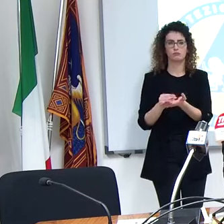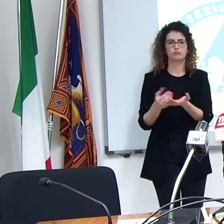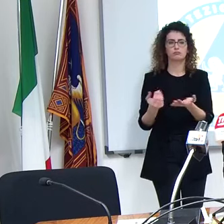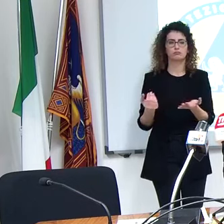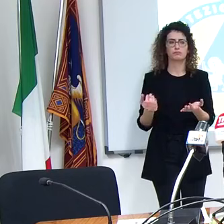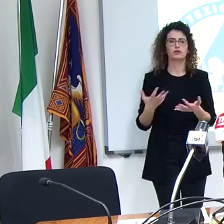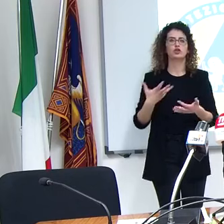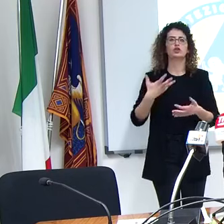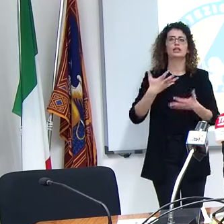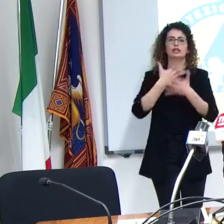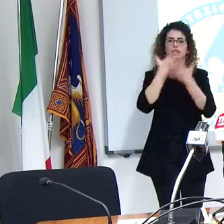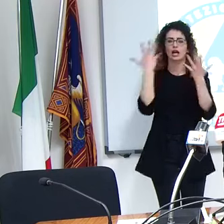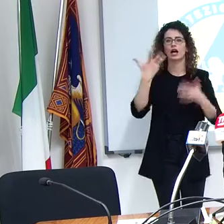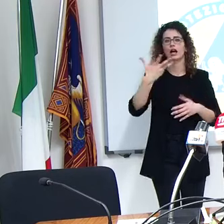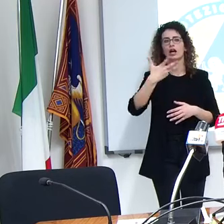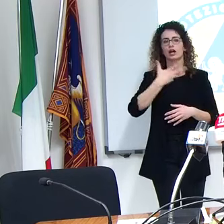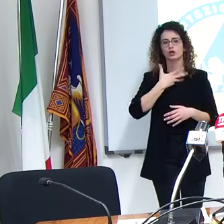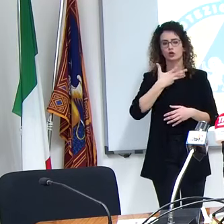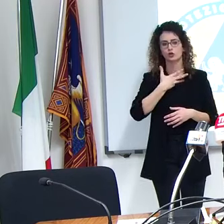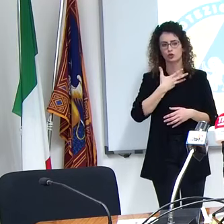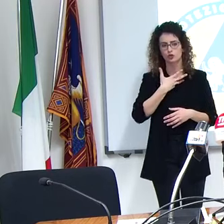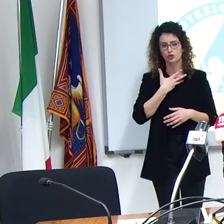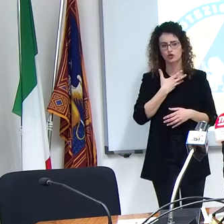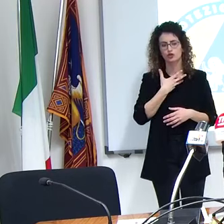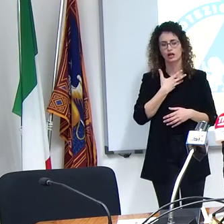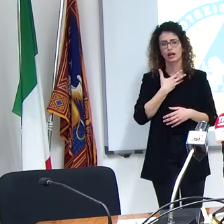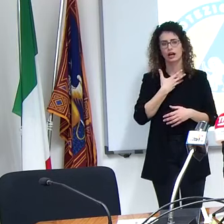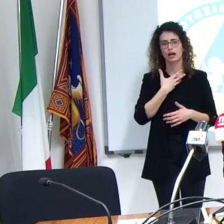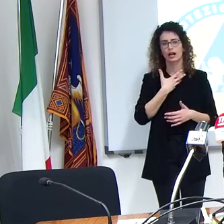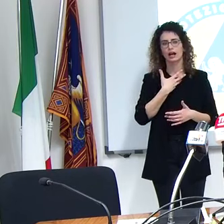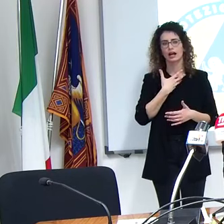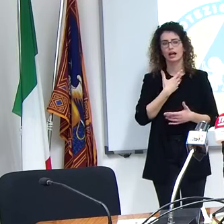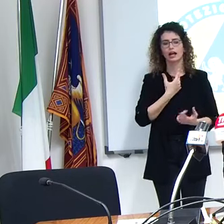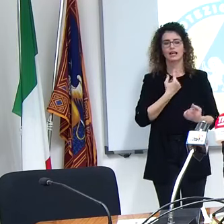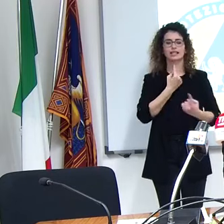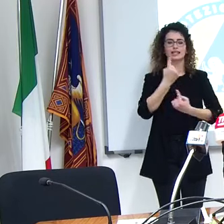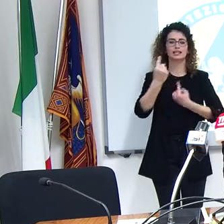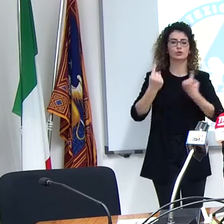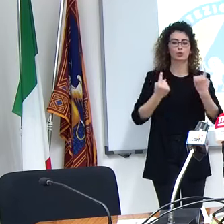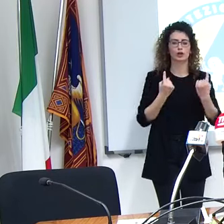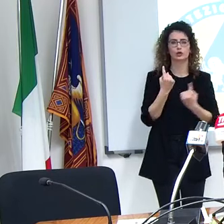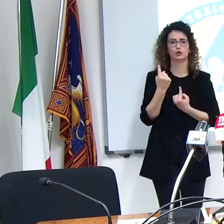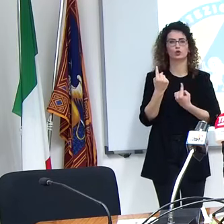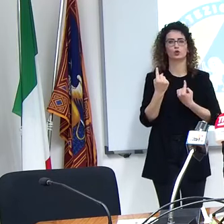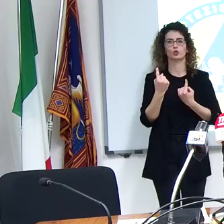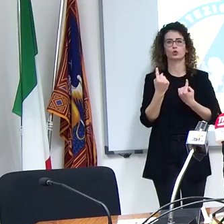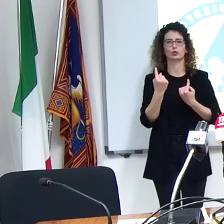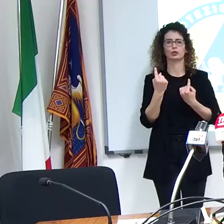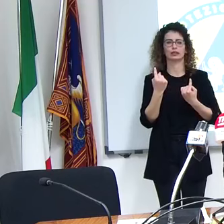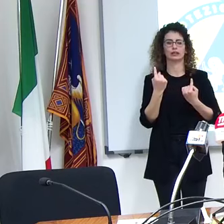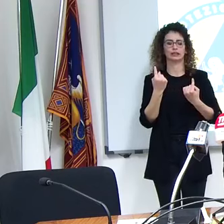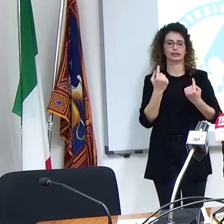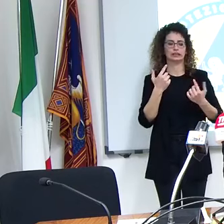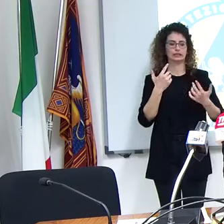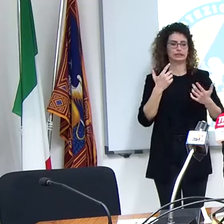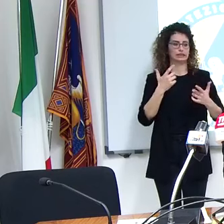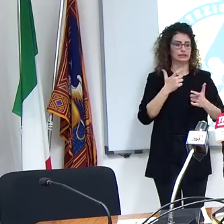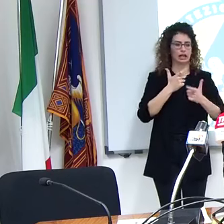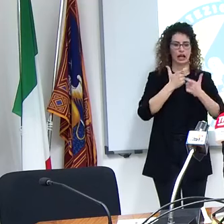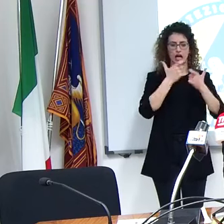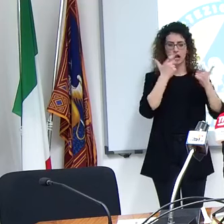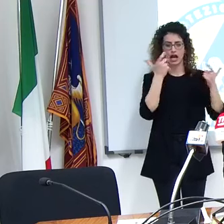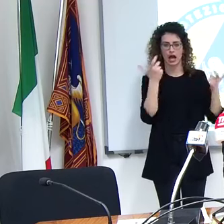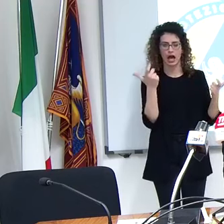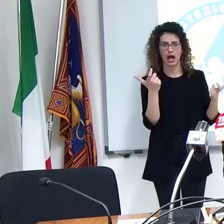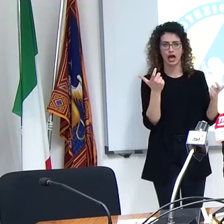comunque anche quel riferimento alle situazioni di particolare disagio che giustificano in realtà